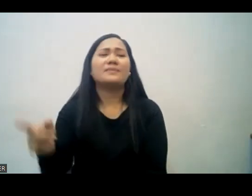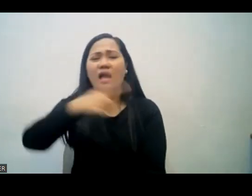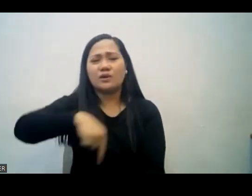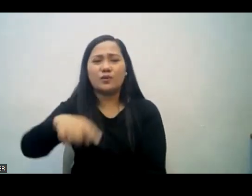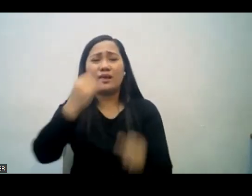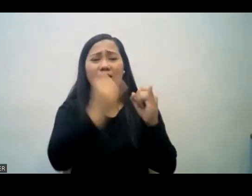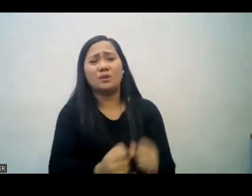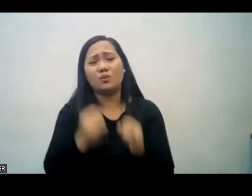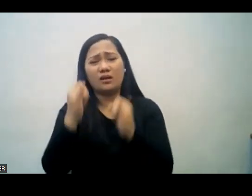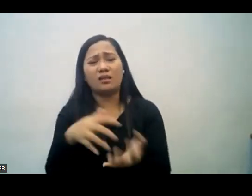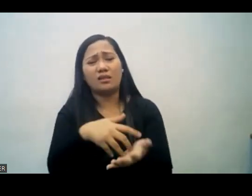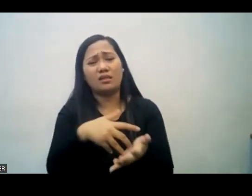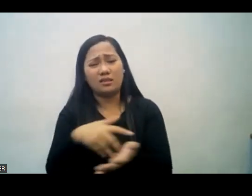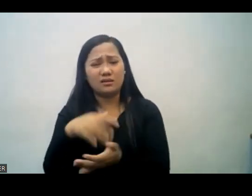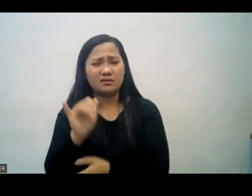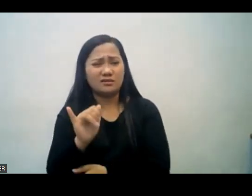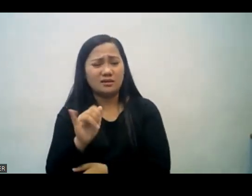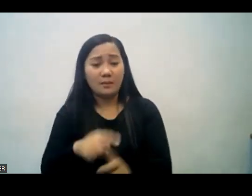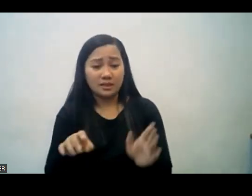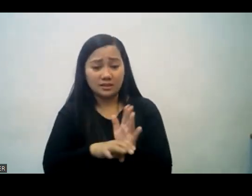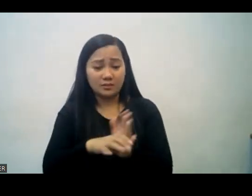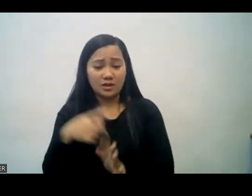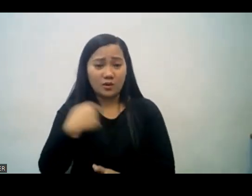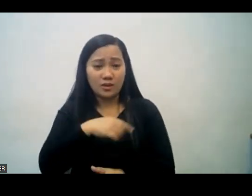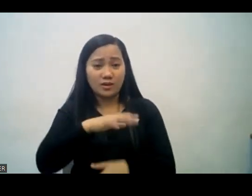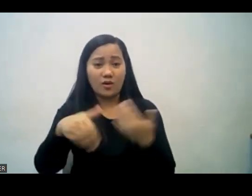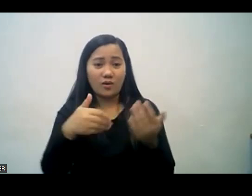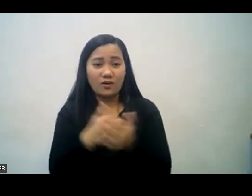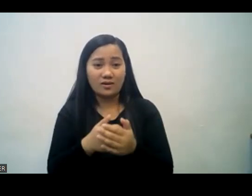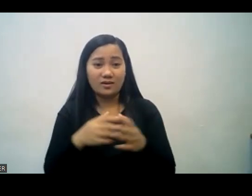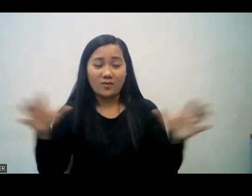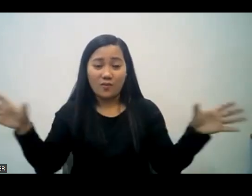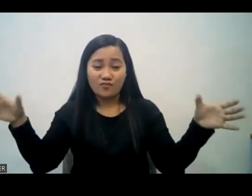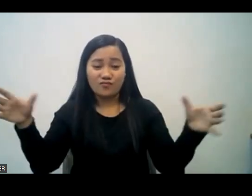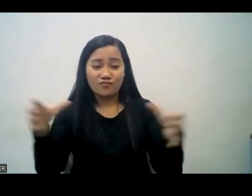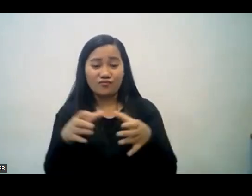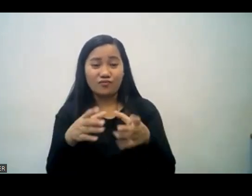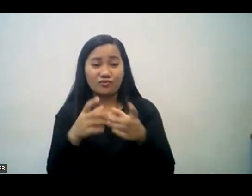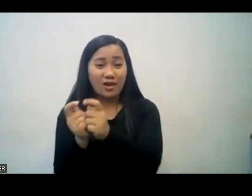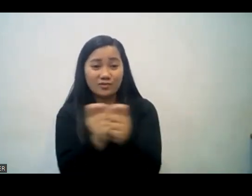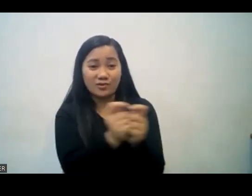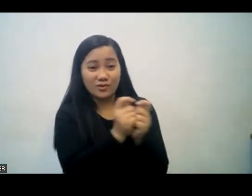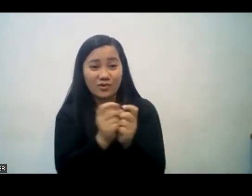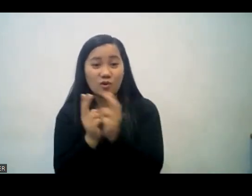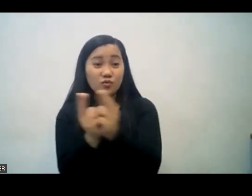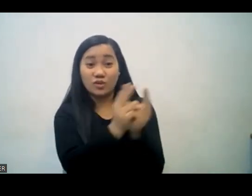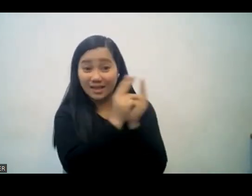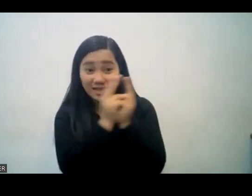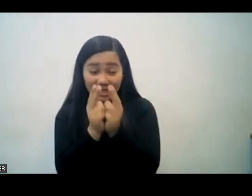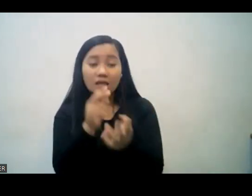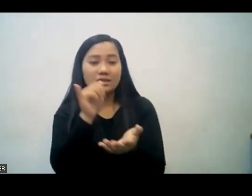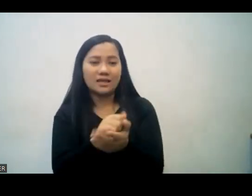Ngunit kung ating pag-iisip ng nag-iisa magkakaisa ay talagang ito po ay gagawa ng